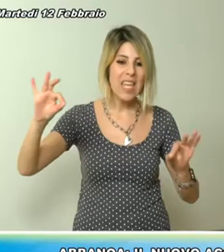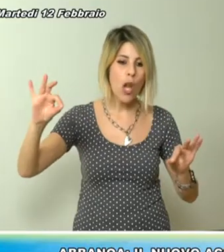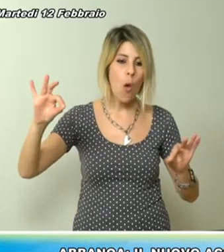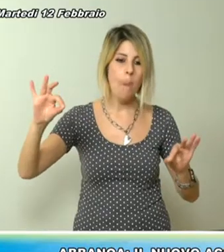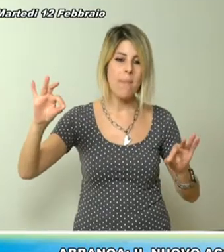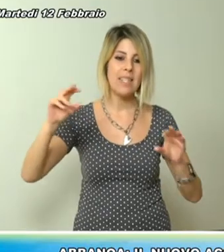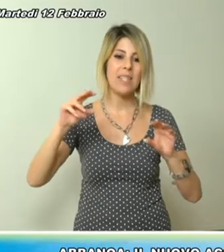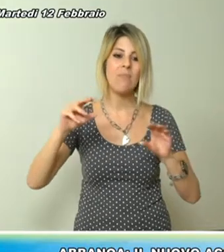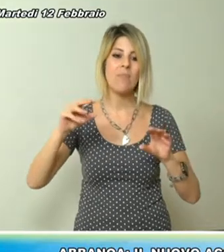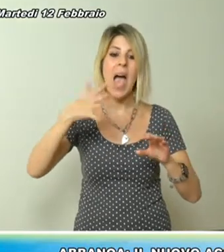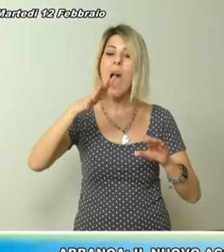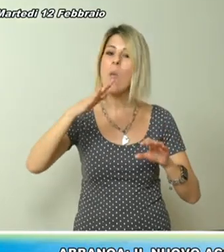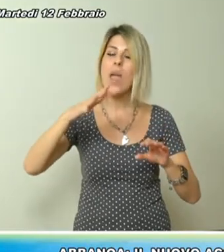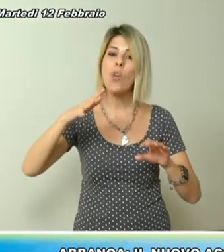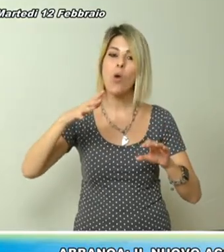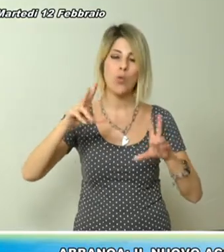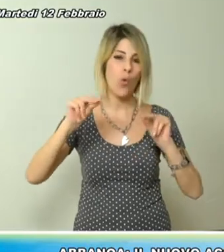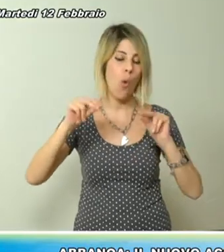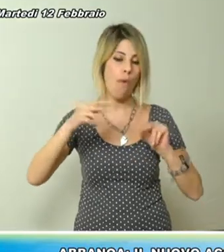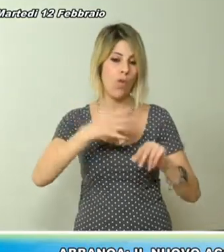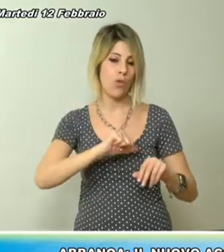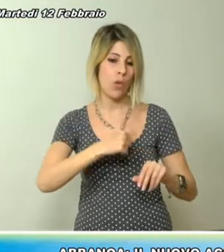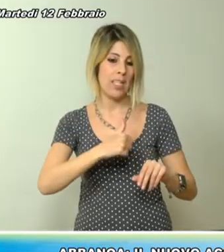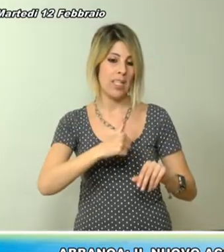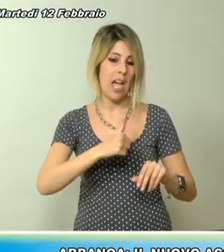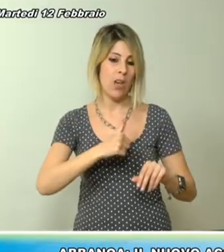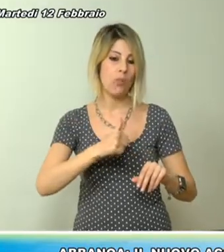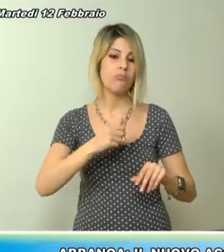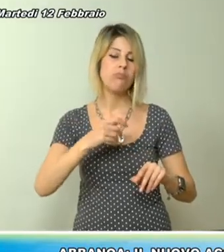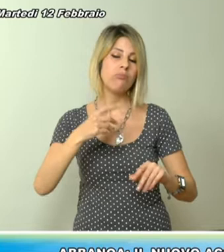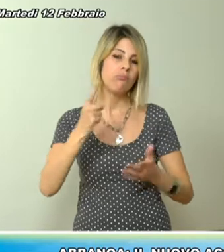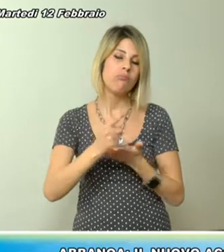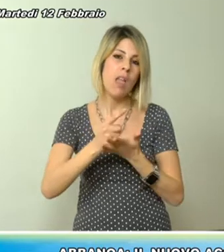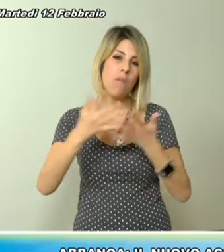nuovo acquedotto di Oristano saranno completati entro i primi di aprile.